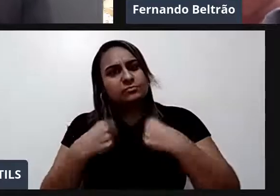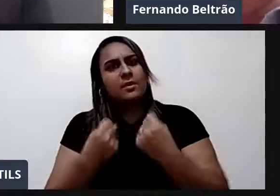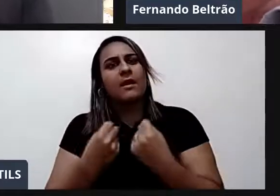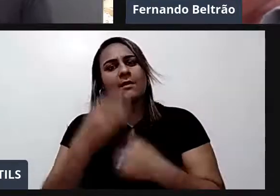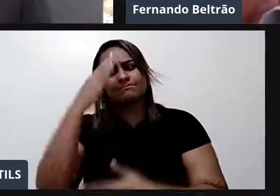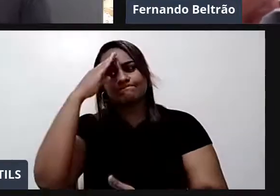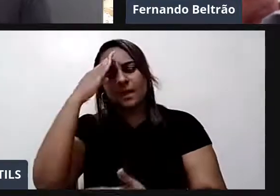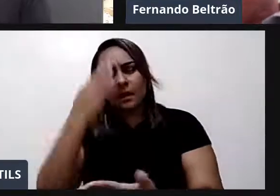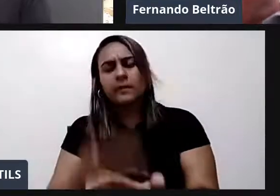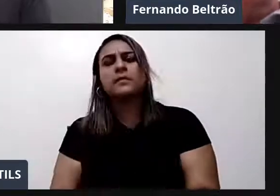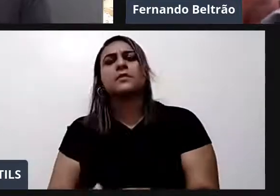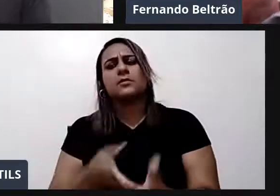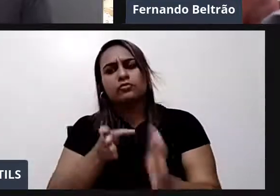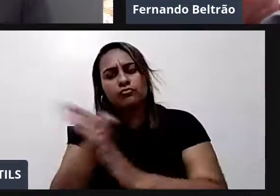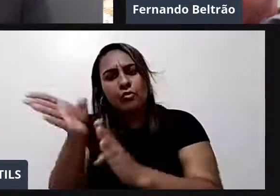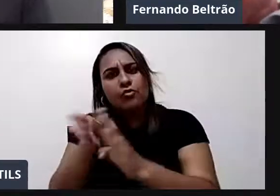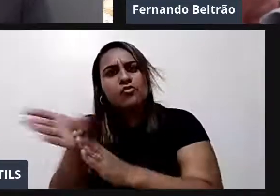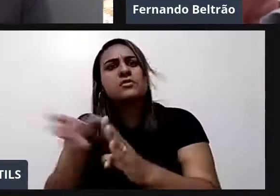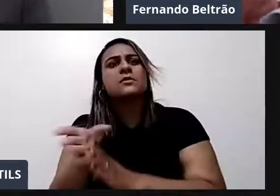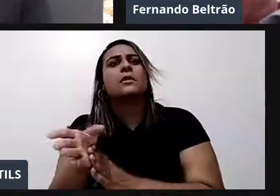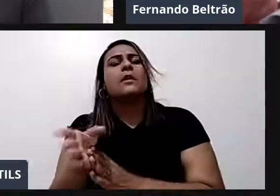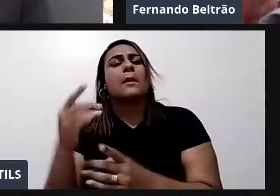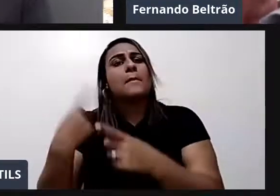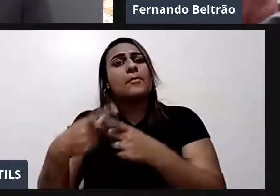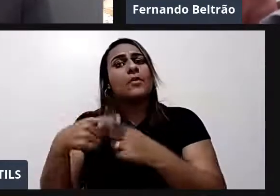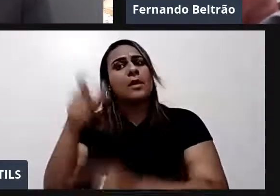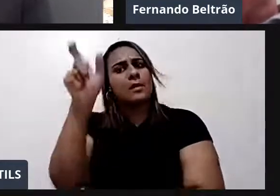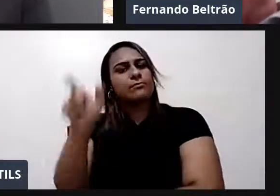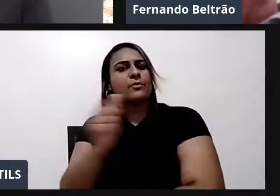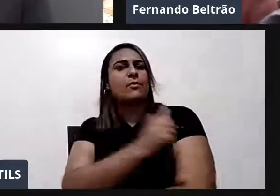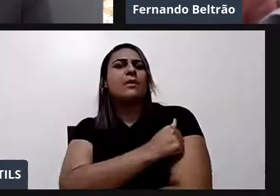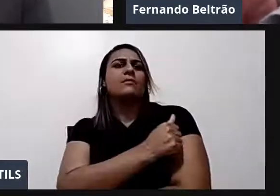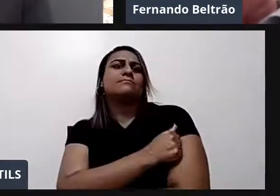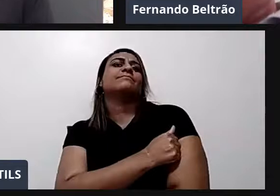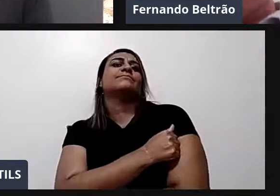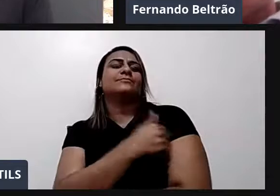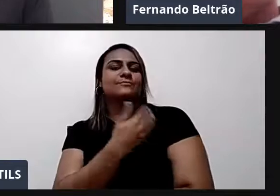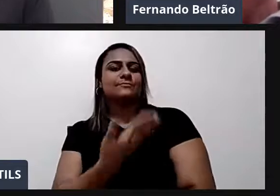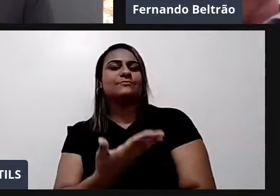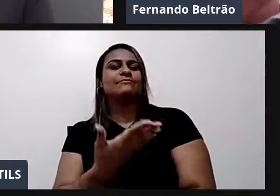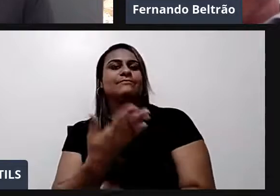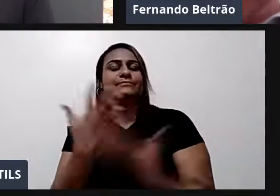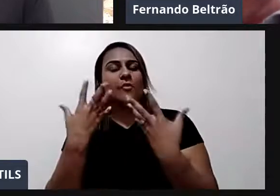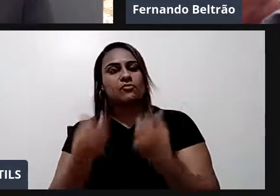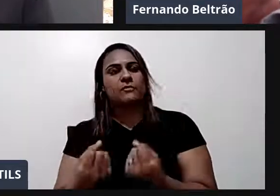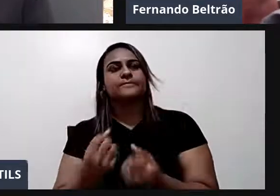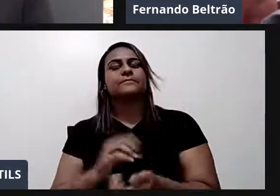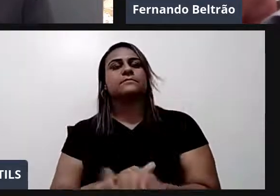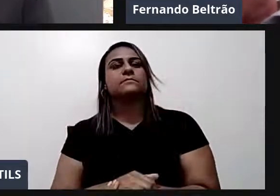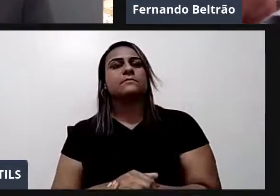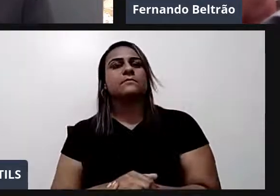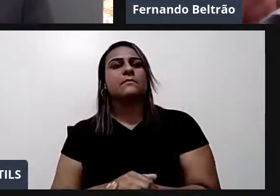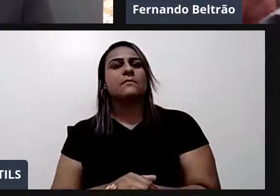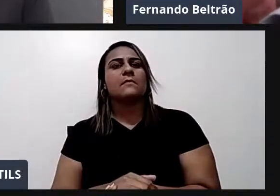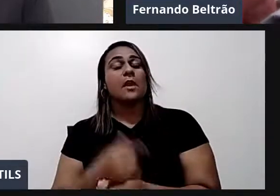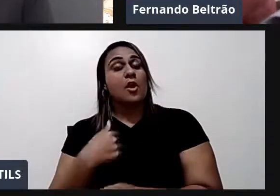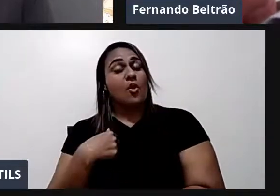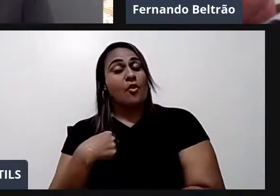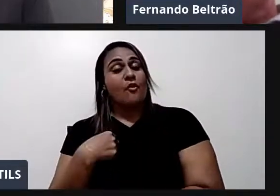E quando ele me escuta. Ele sabe. Poxa. Eu já fui professor. De mais de 12 mil médicos. Então. Eu vivo me dedicando